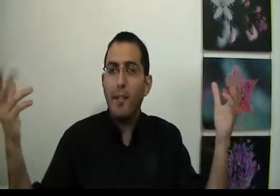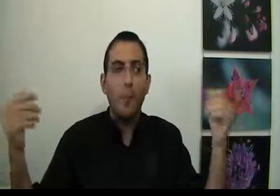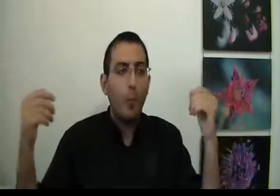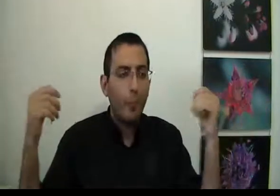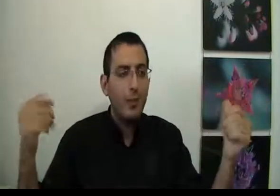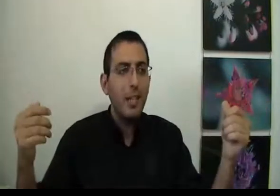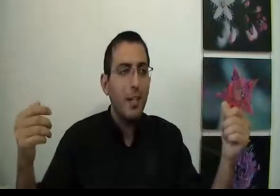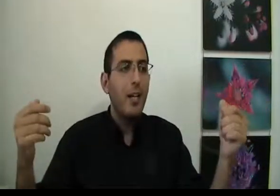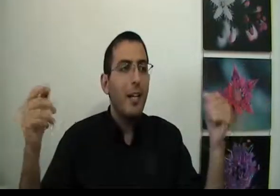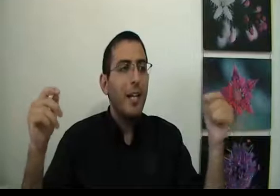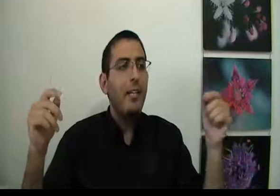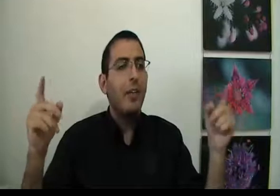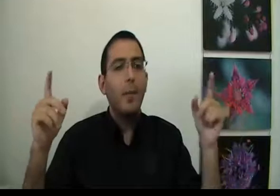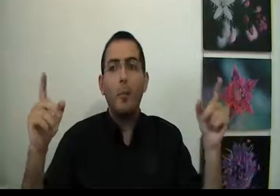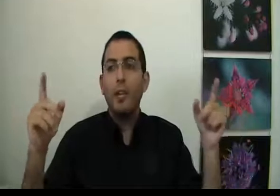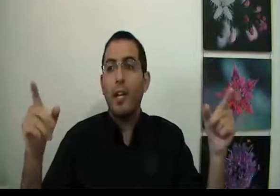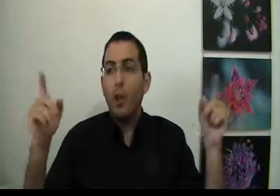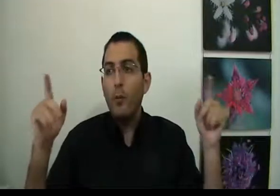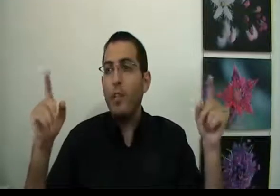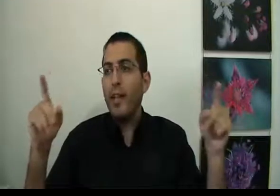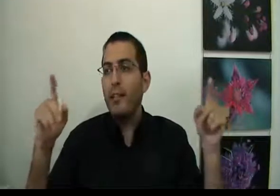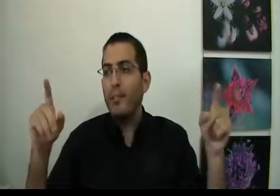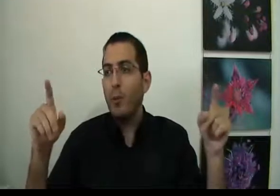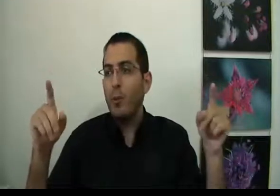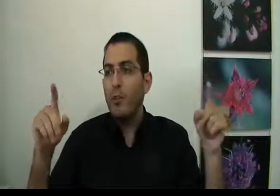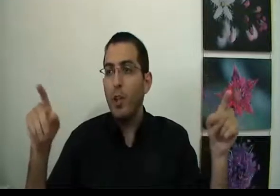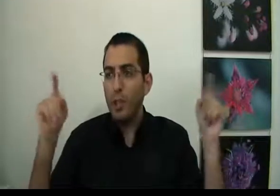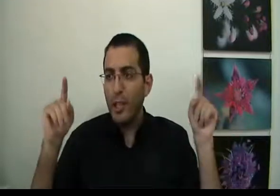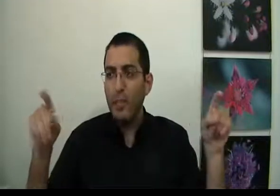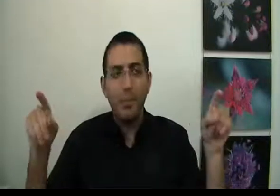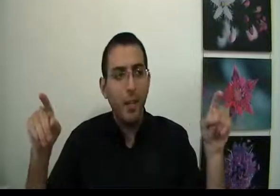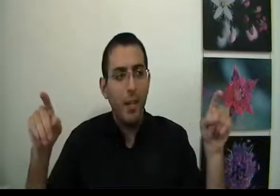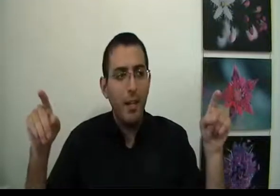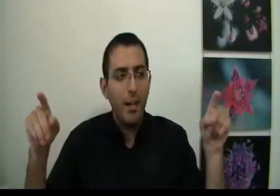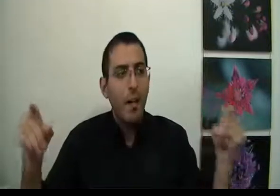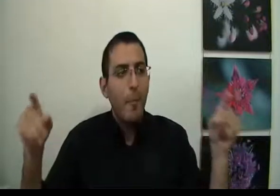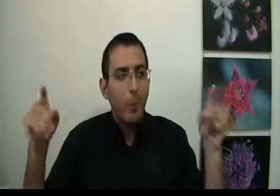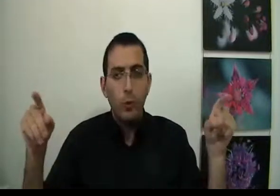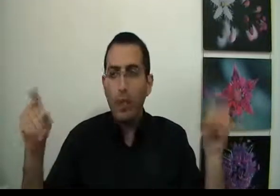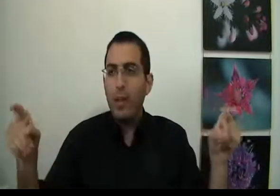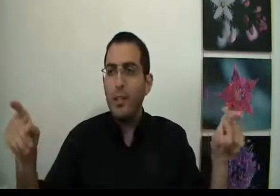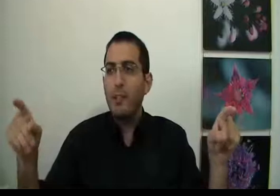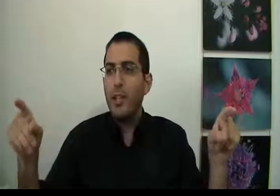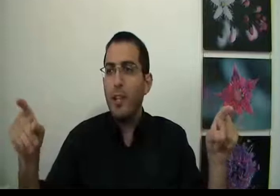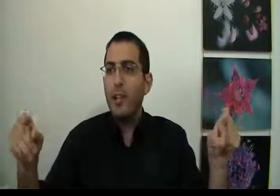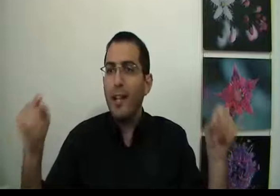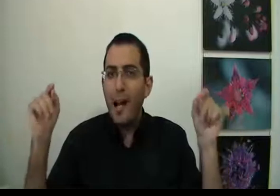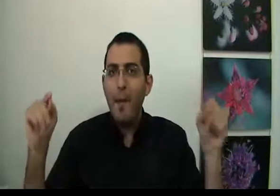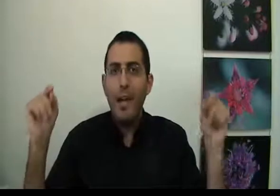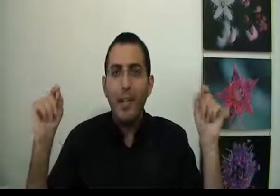בפרופורציה היא על ידי שהאדם לא משקר לא משקר את עצמו ולא לשקר את עצמך פירושו לשאול את עצמך שאלות למה אני